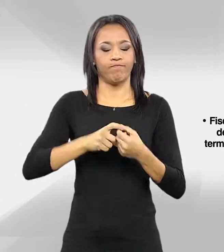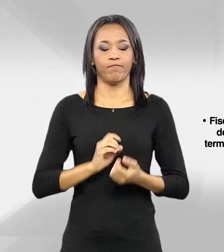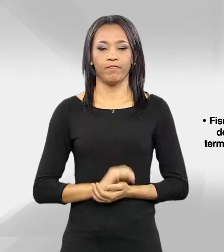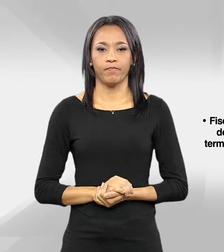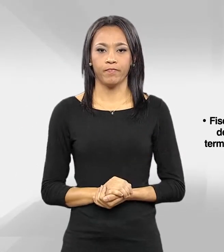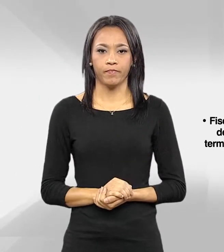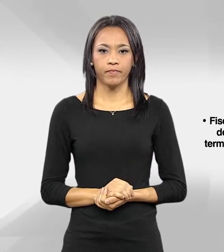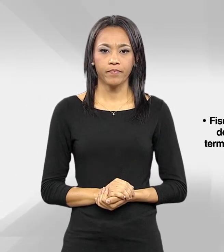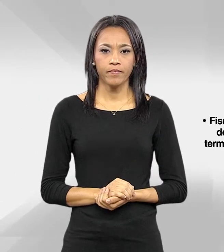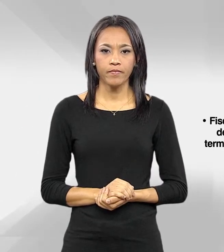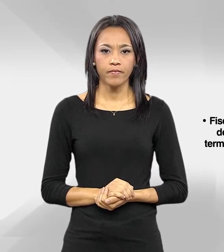parceria.